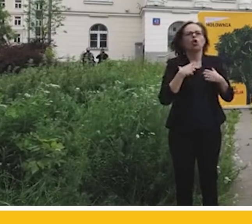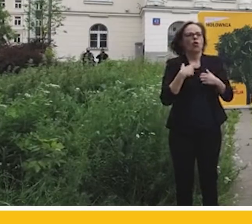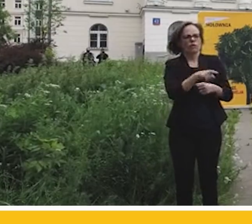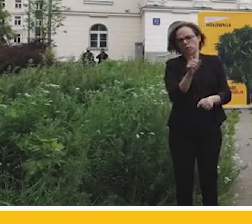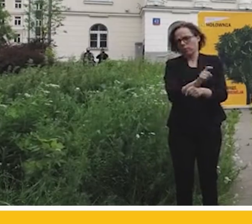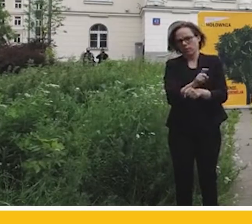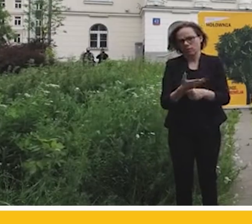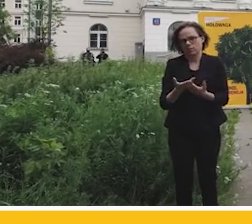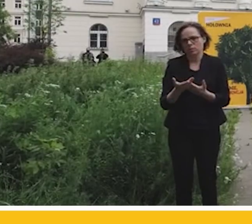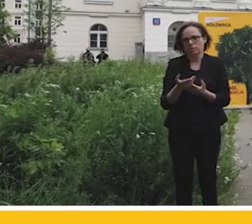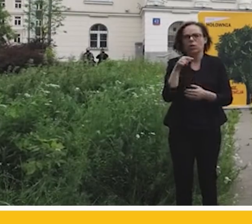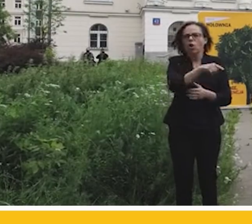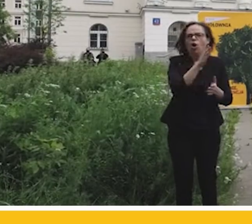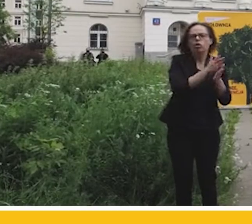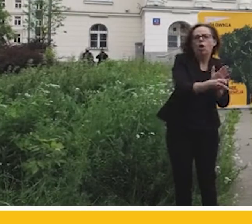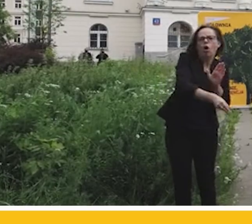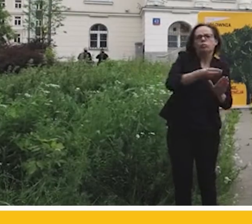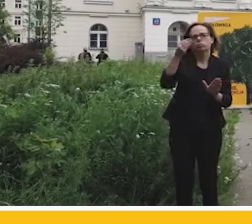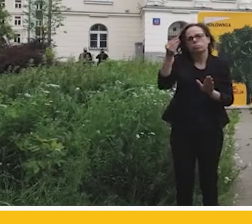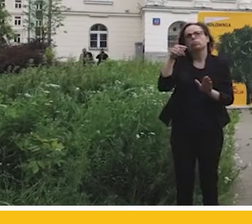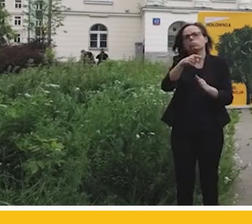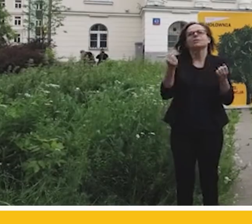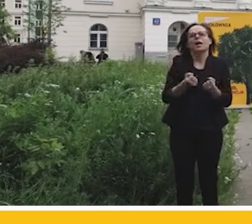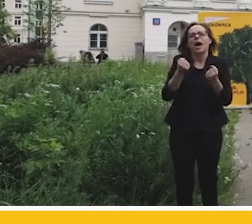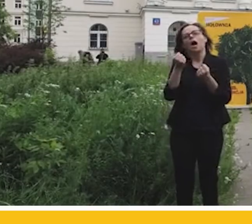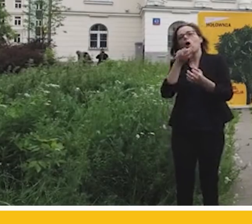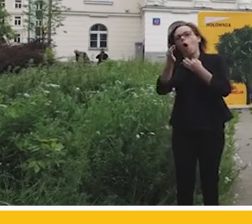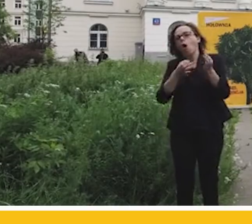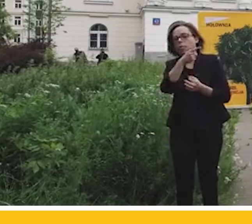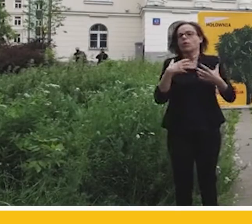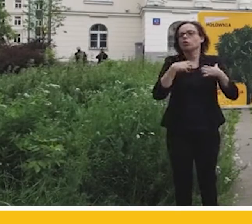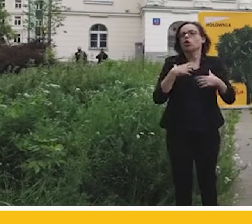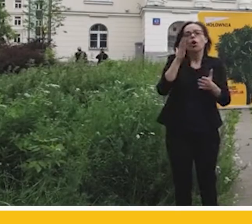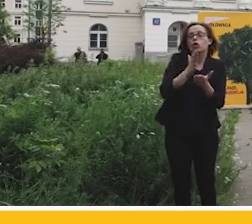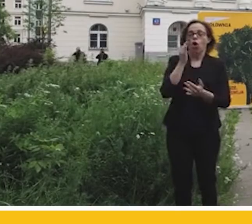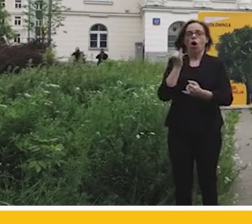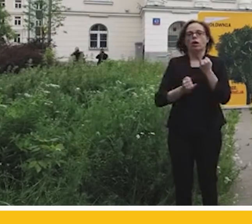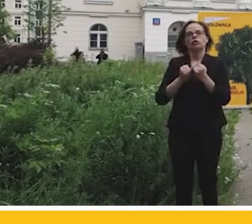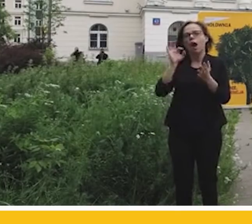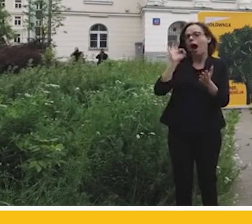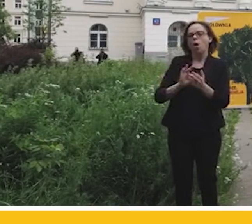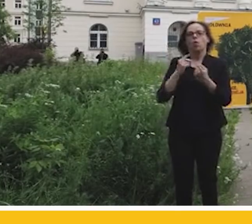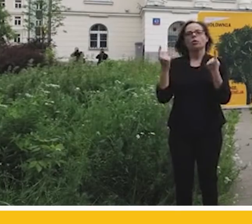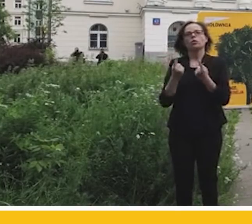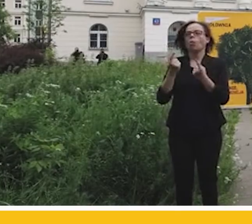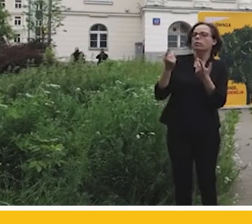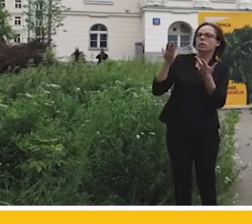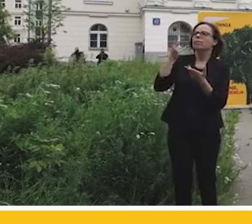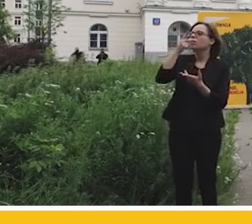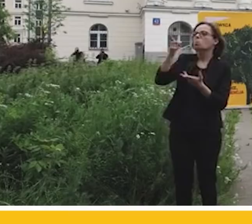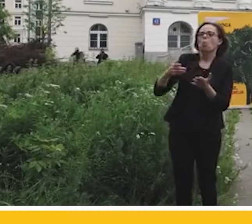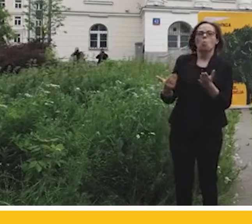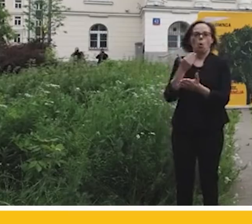Wyciągali je i próbowali mówić o nim cokolwiek tylko w sytuacjach, w których dochodzili do wniosku, że idzie moda na to.